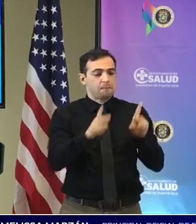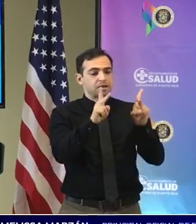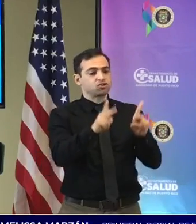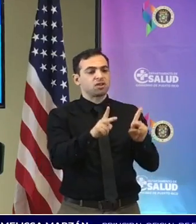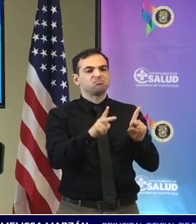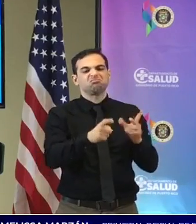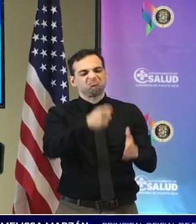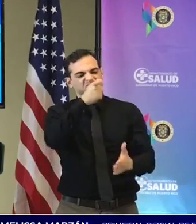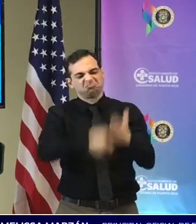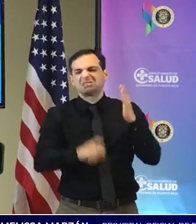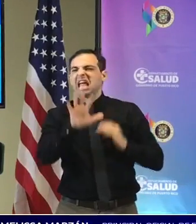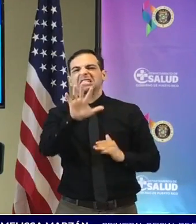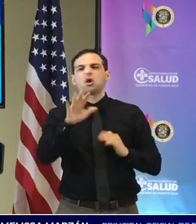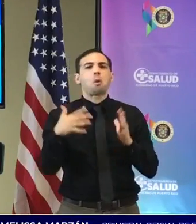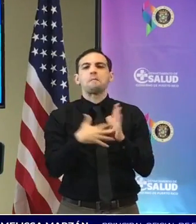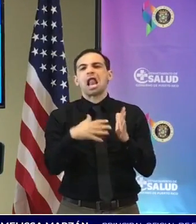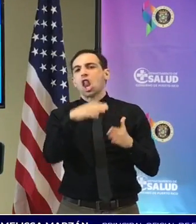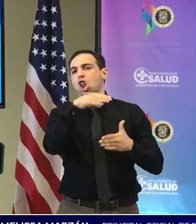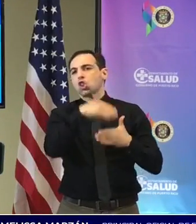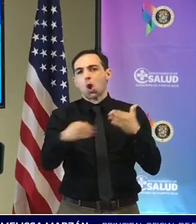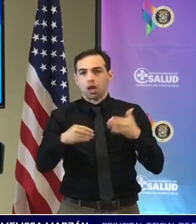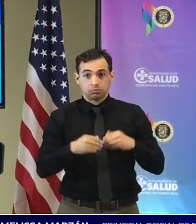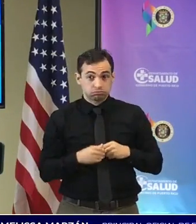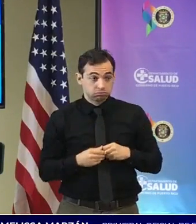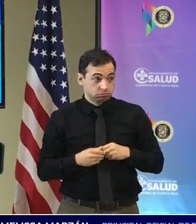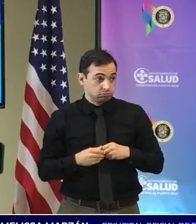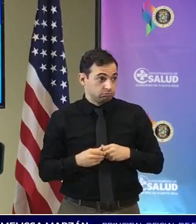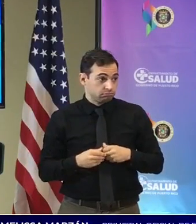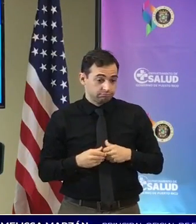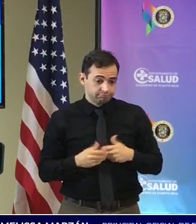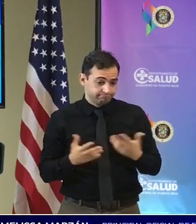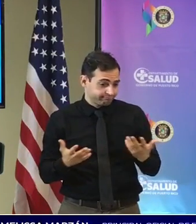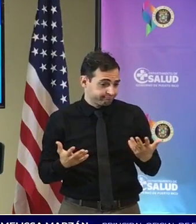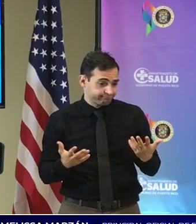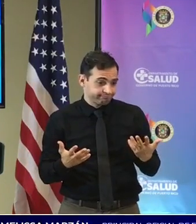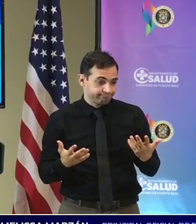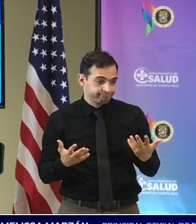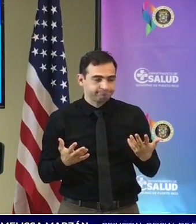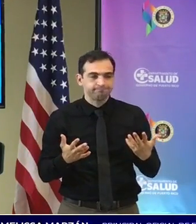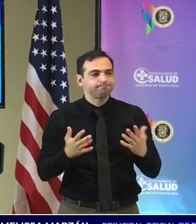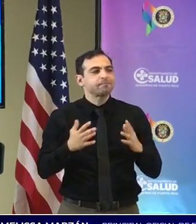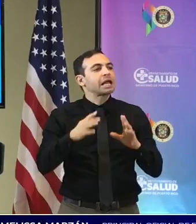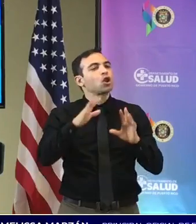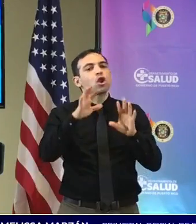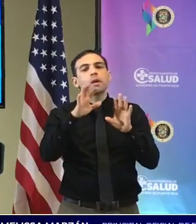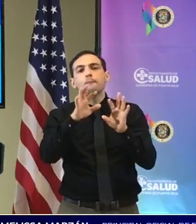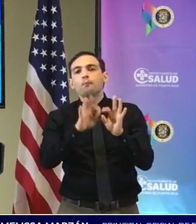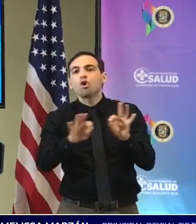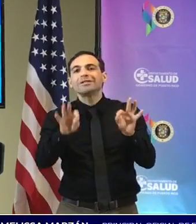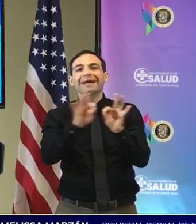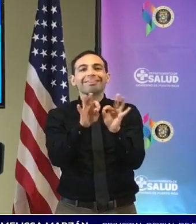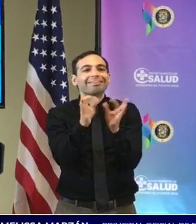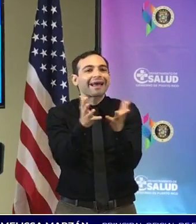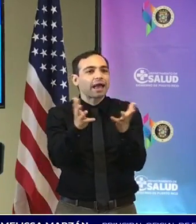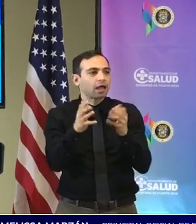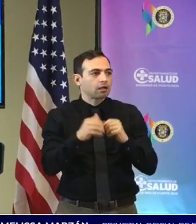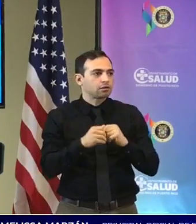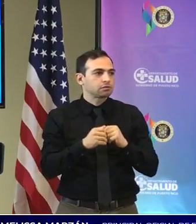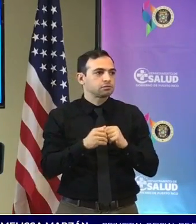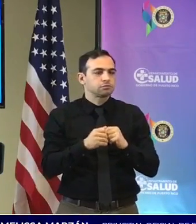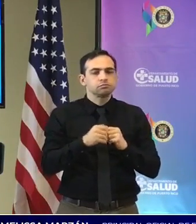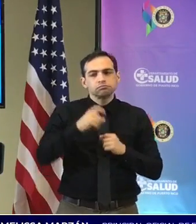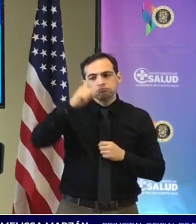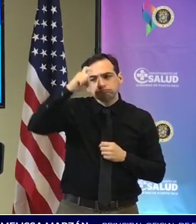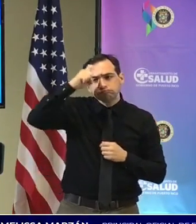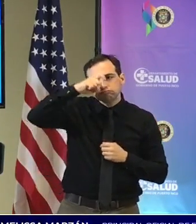o la multa que la penalidad que decidamos ponerle pero lo más importante es que haya prudencia y sentido ciudadano de saber